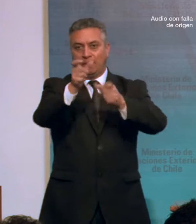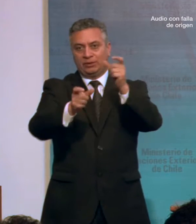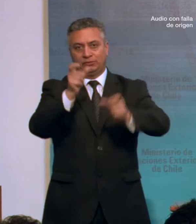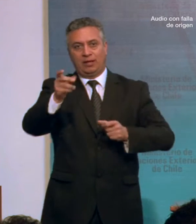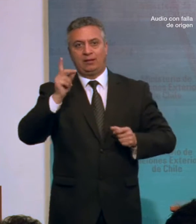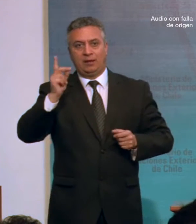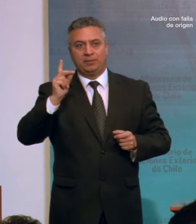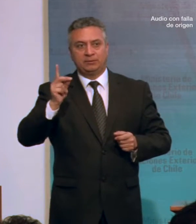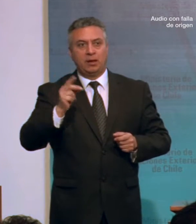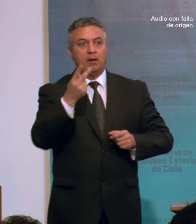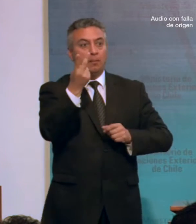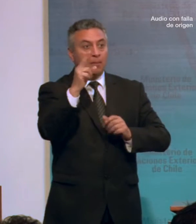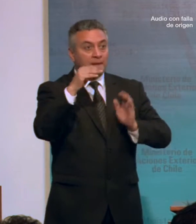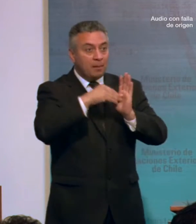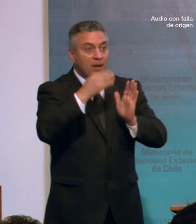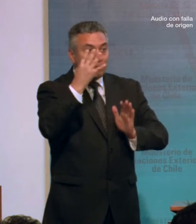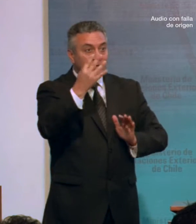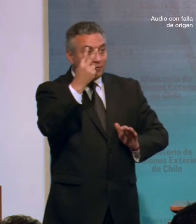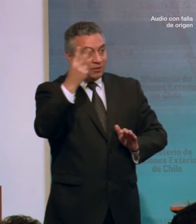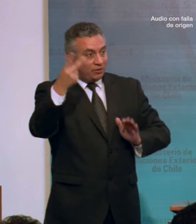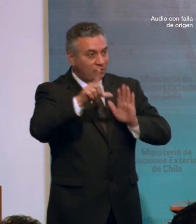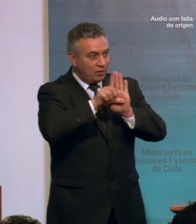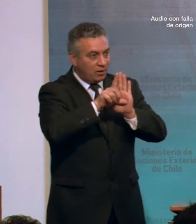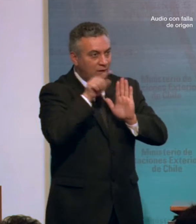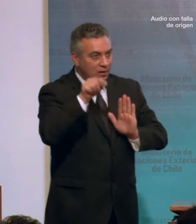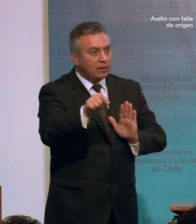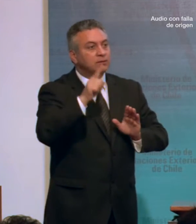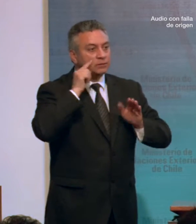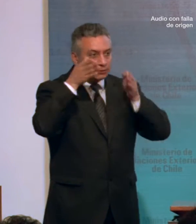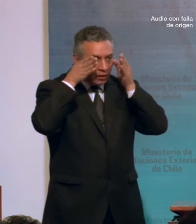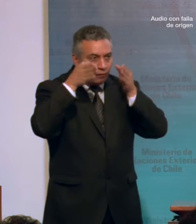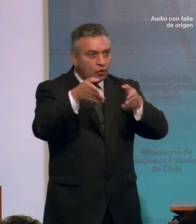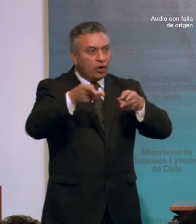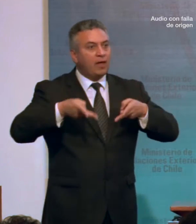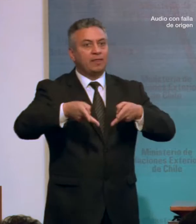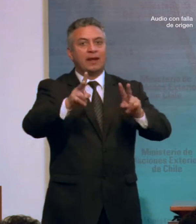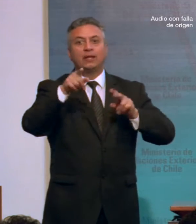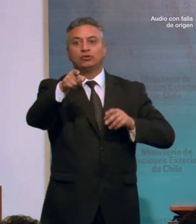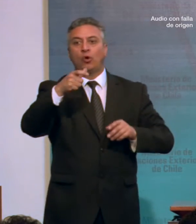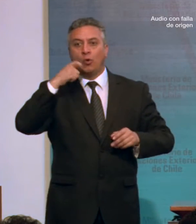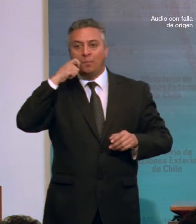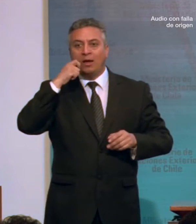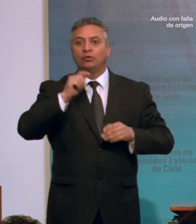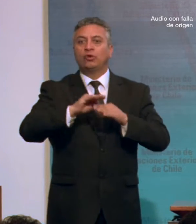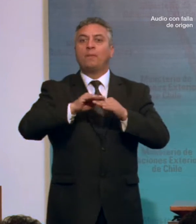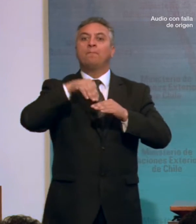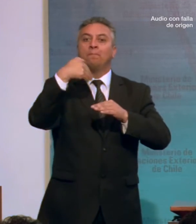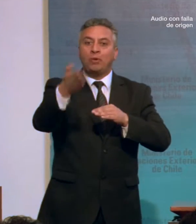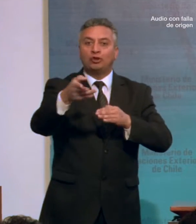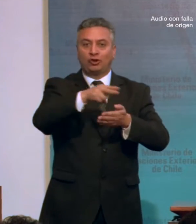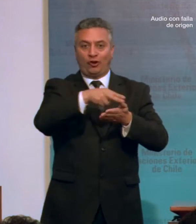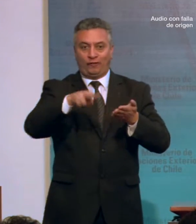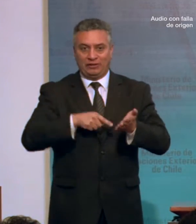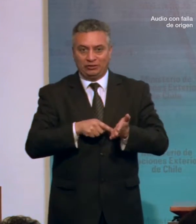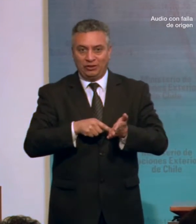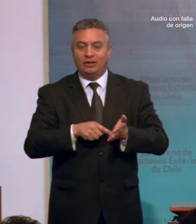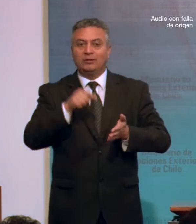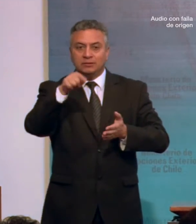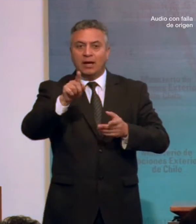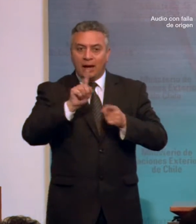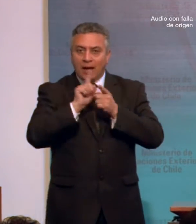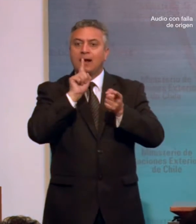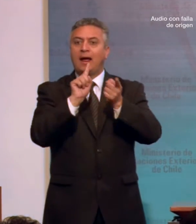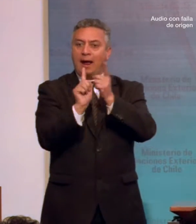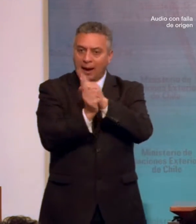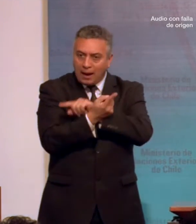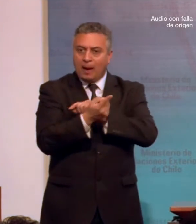Número 20.422 adopta el enfoque de derechos humanos posconvención, incorporando el cambio de paradigma en